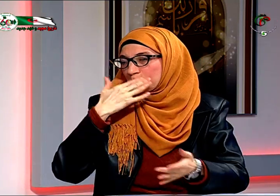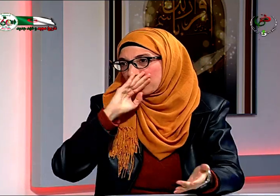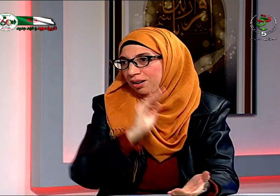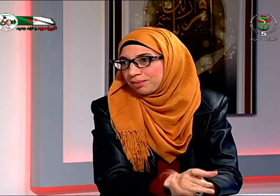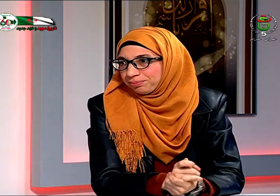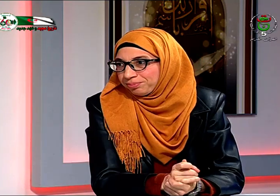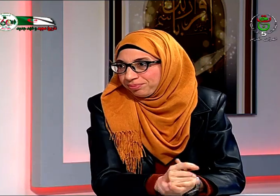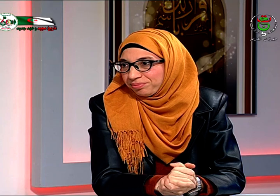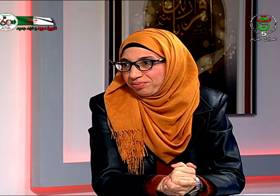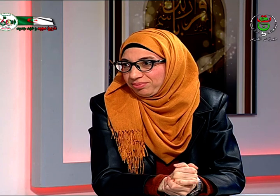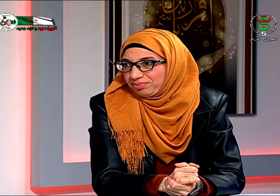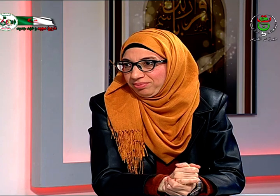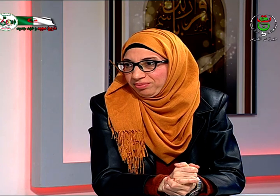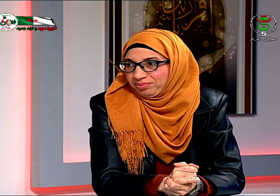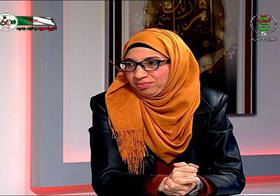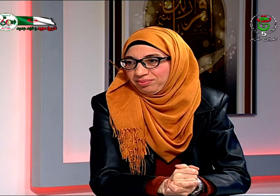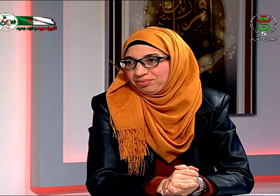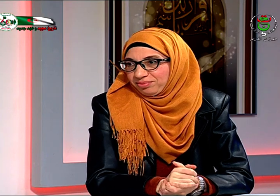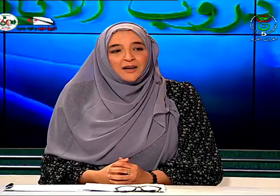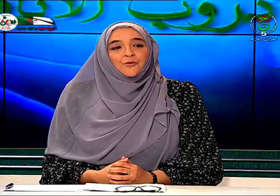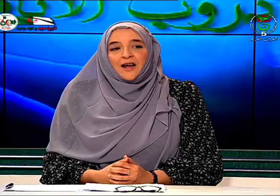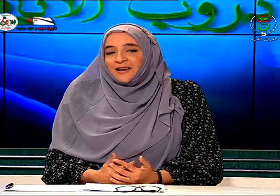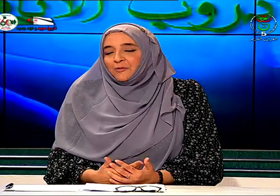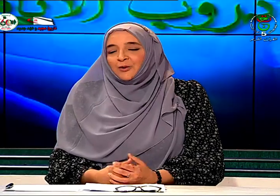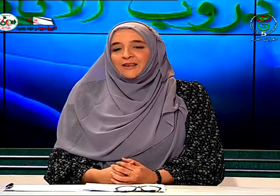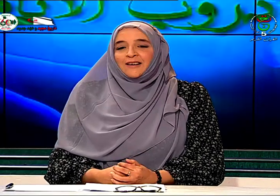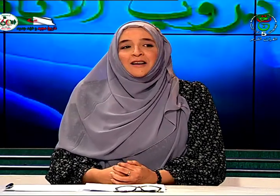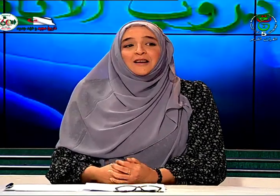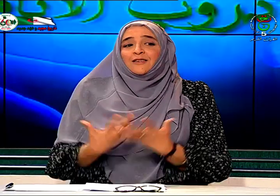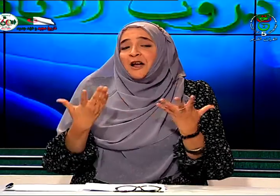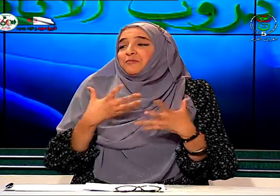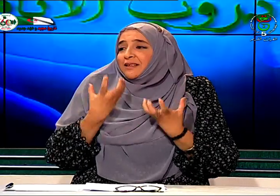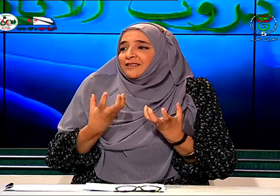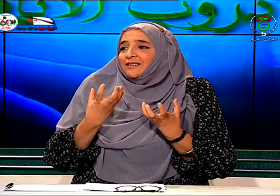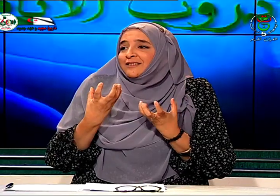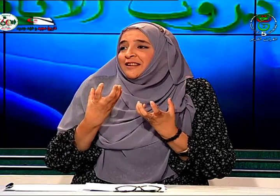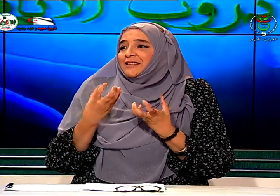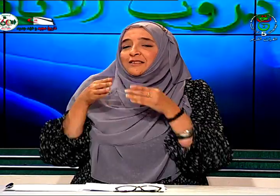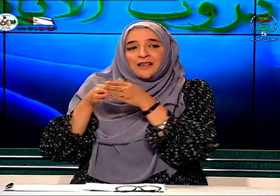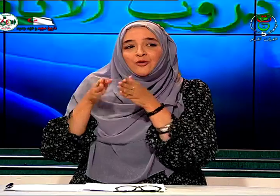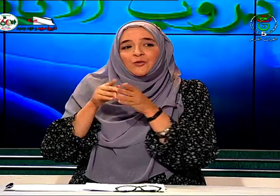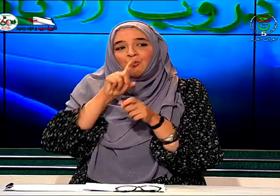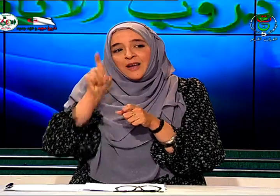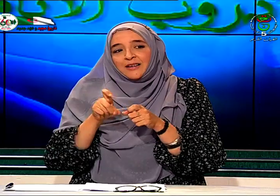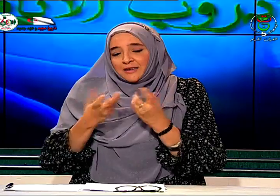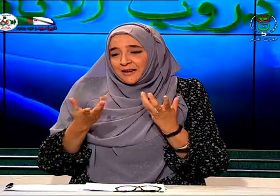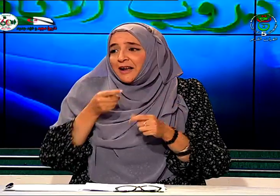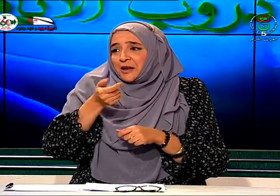نسمع على غرار إخوتي الآخرين والآن الحمد لله حبيت نسألكم سؤال نقرب